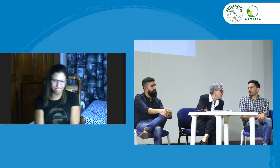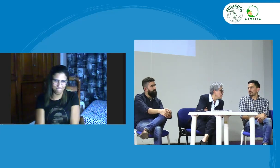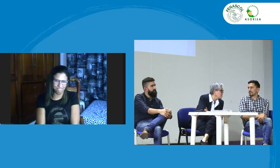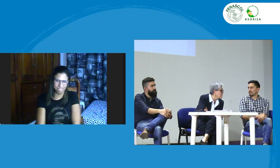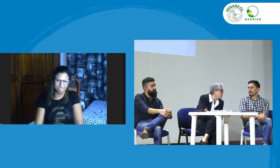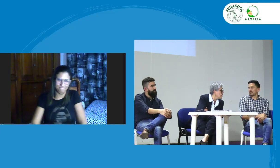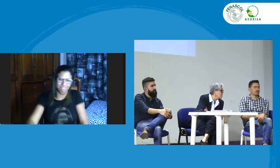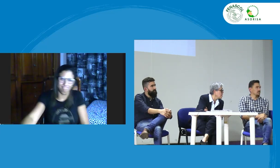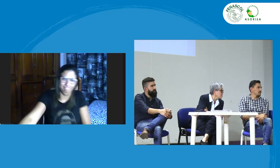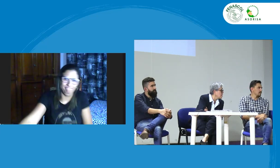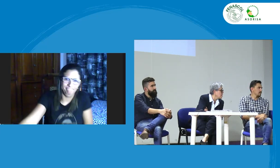asociaciones